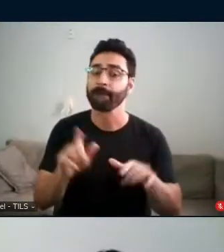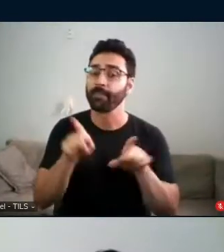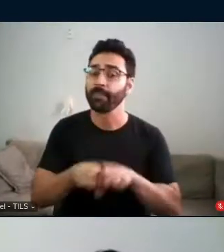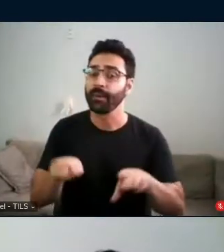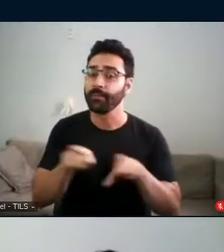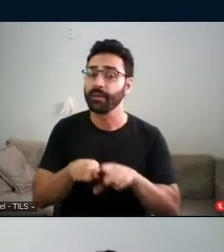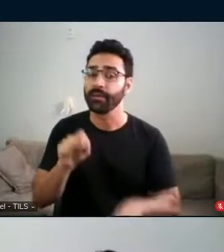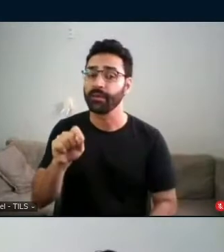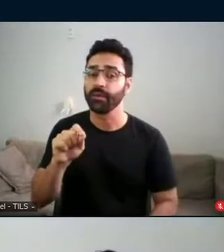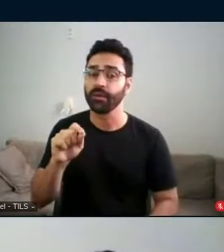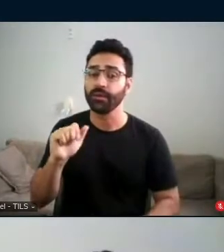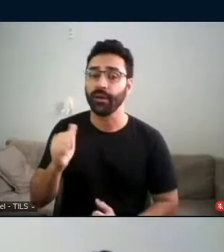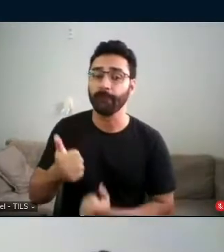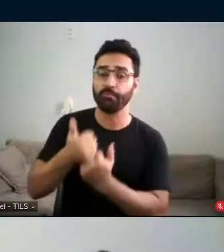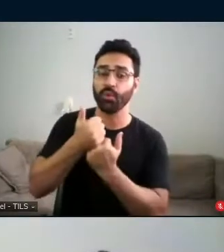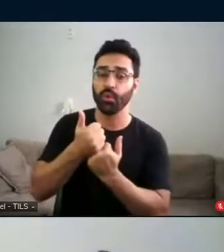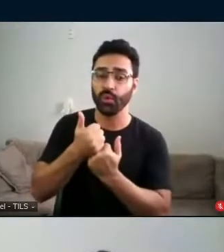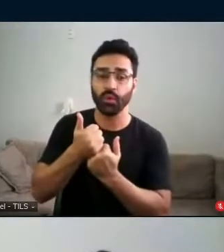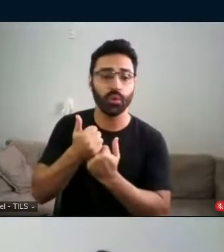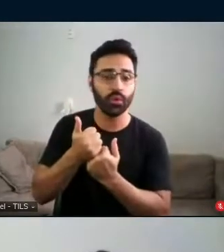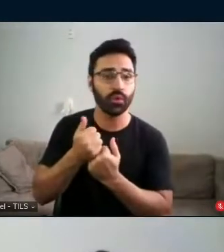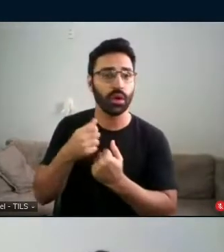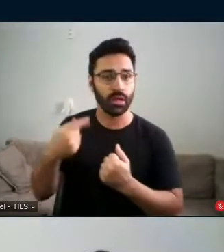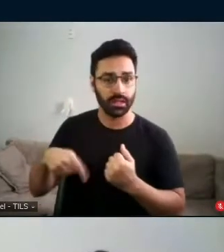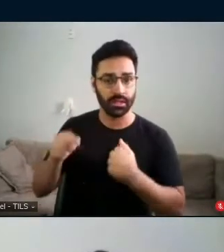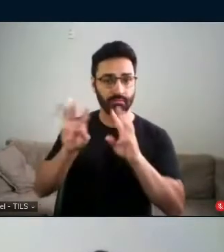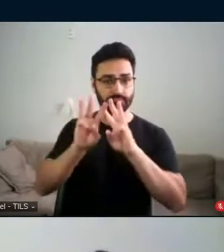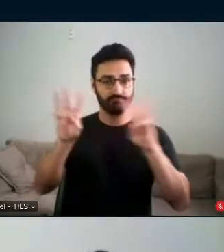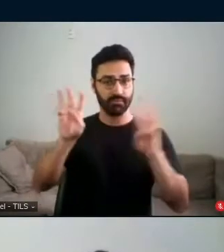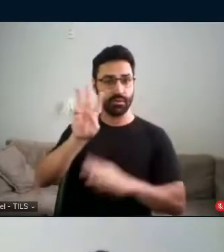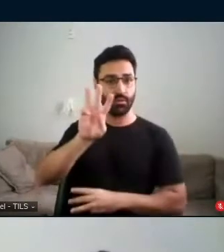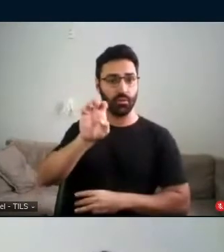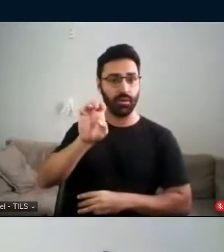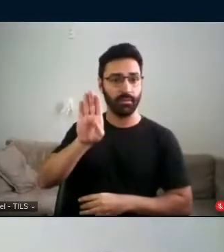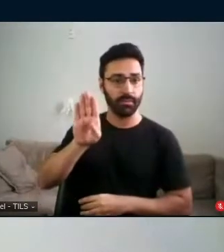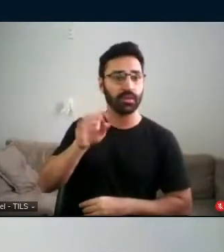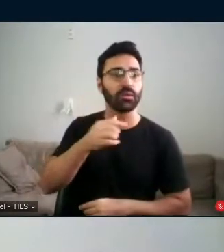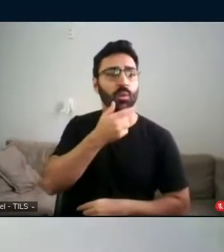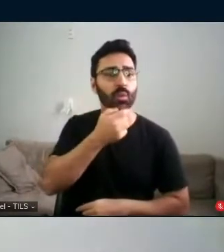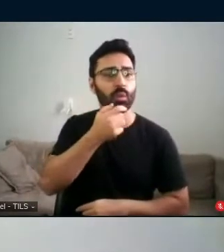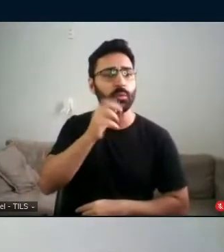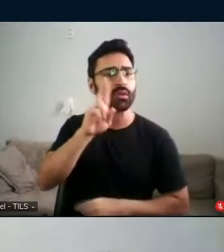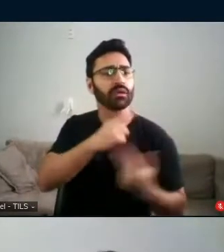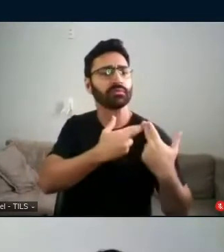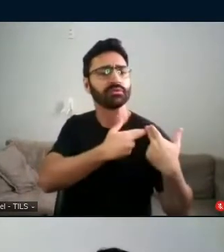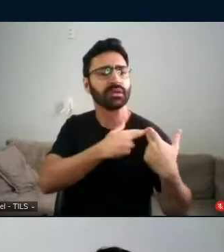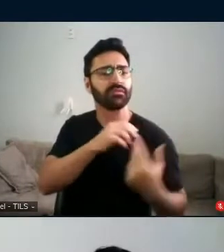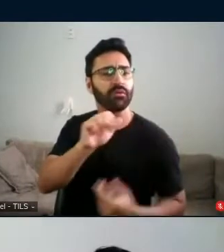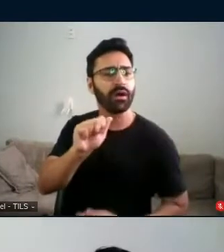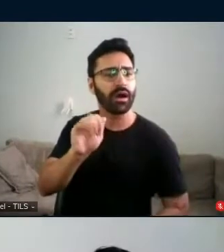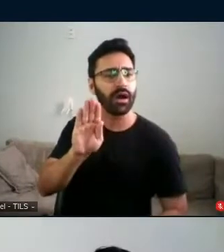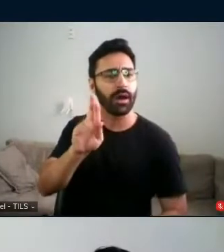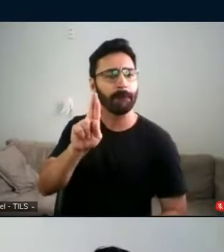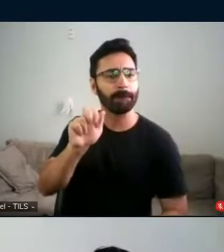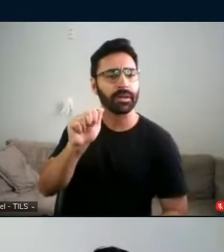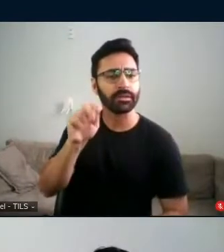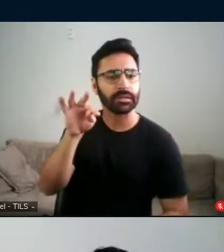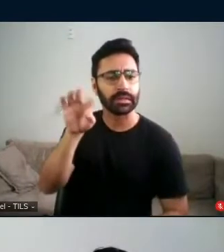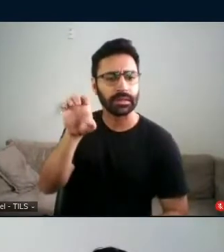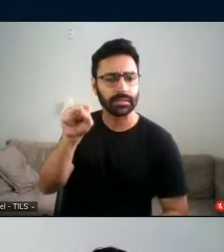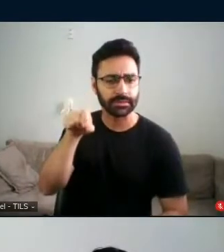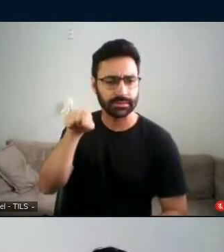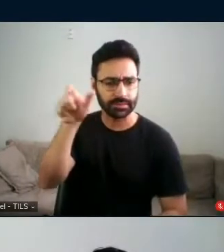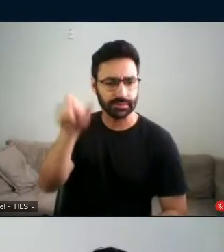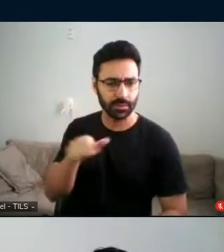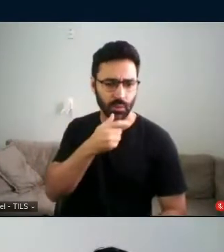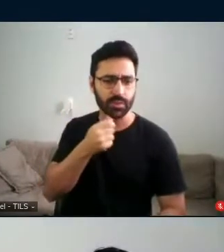suporte do Conferência Web, ao Abrantes do SEAD, que está sempre conosco, nos